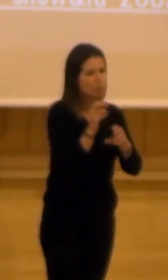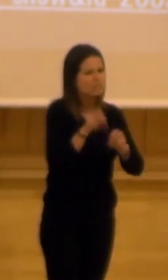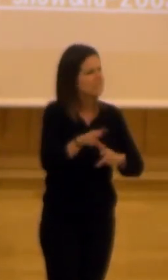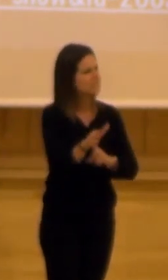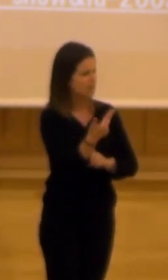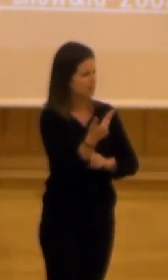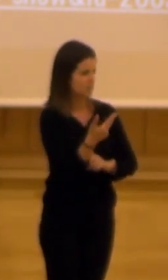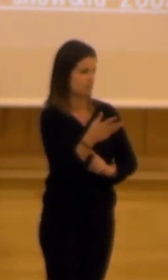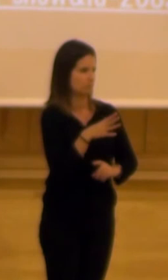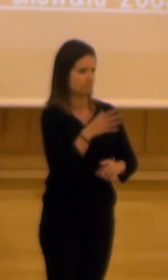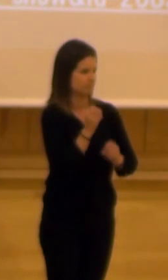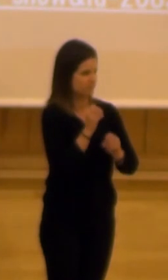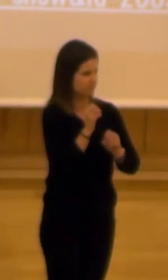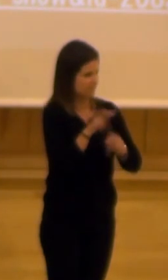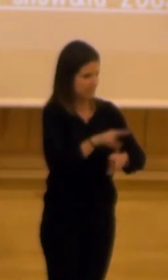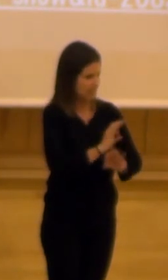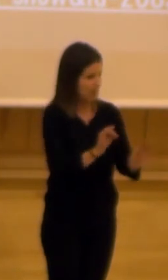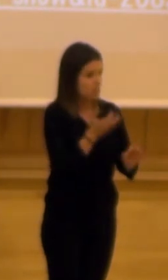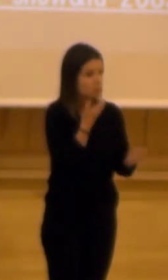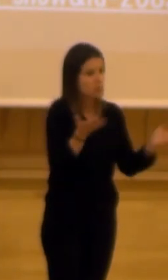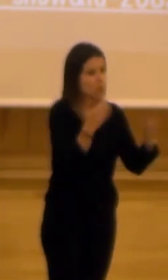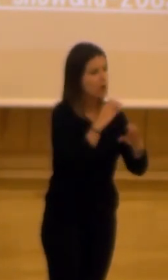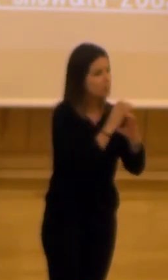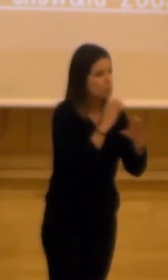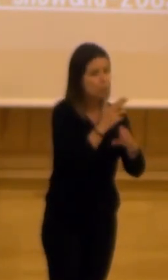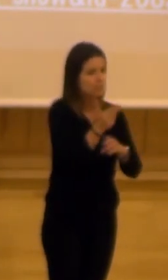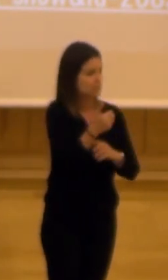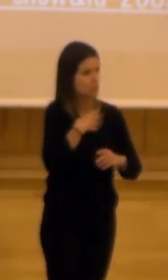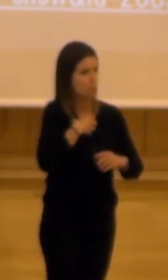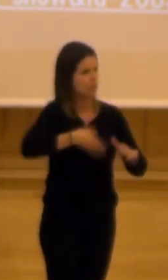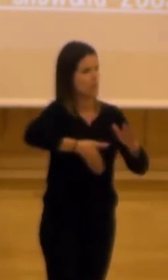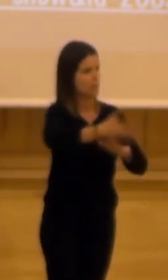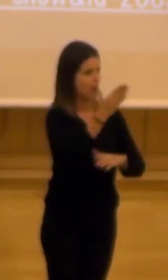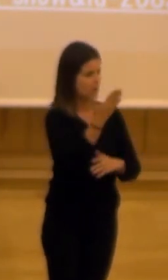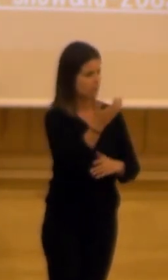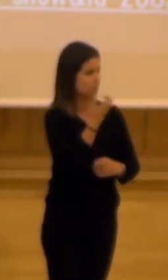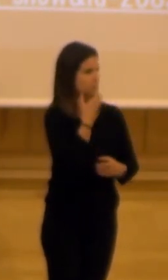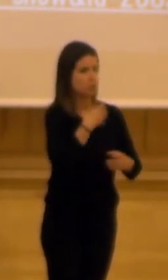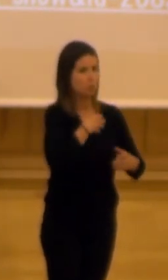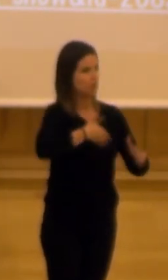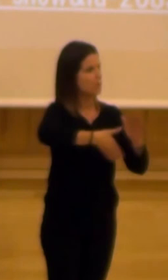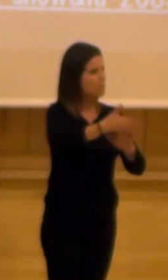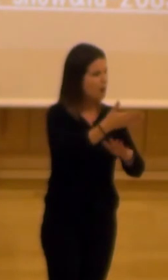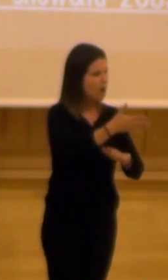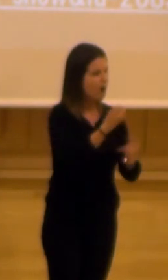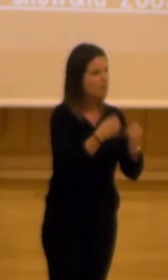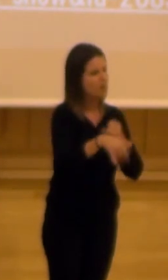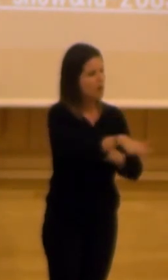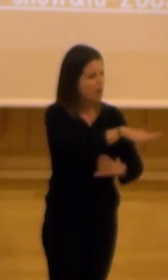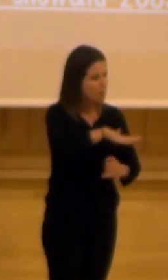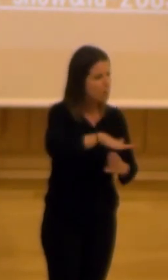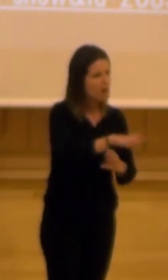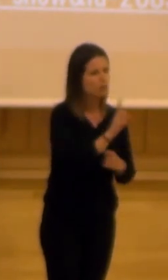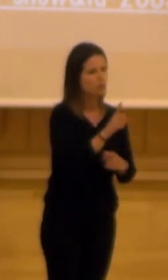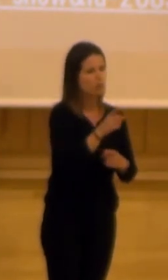taxis porque si no hay autobuses y taxis no pueden llegar si no pueden llegar el barrio se convierte en un